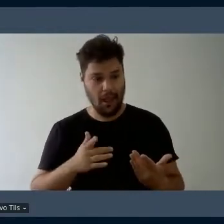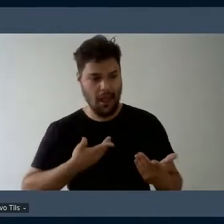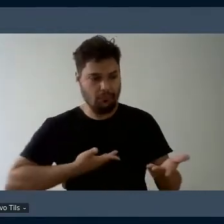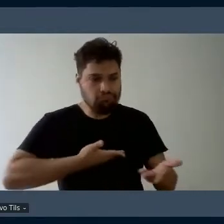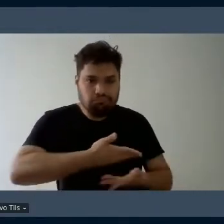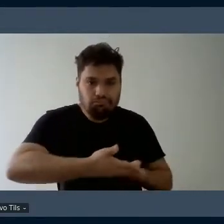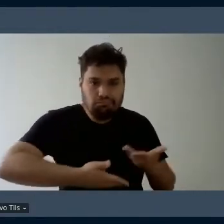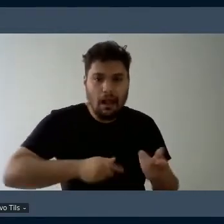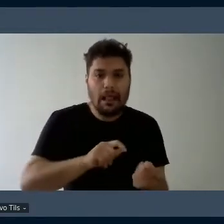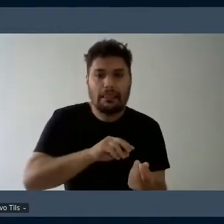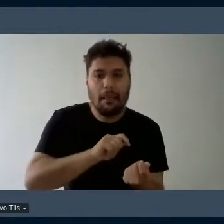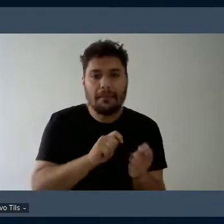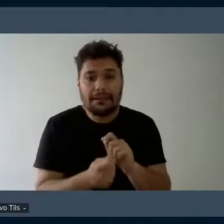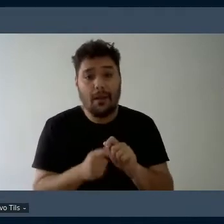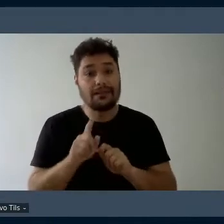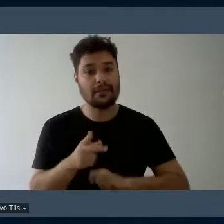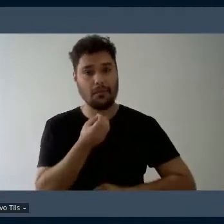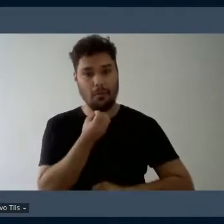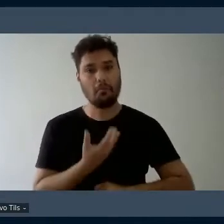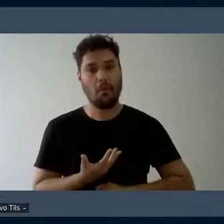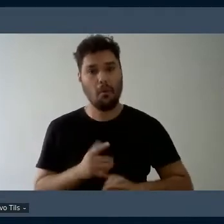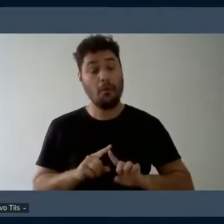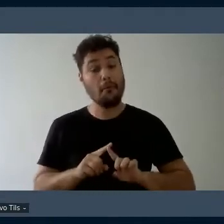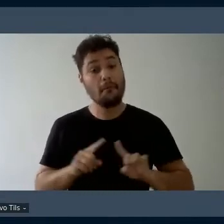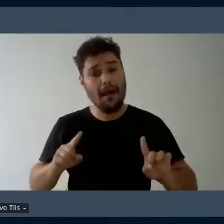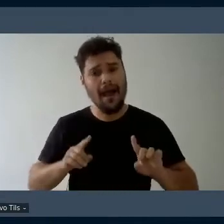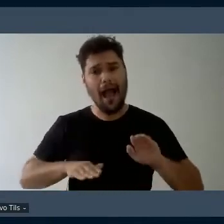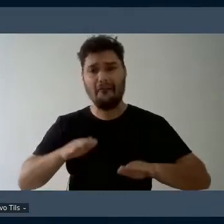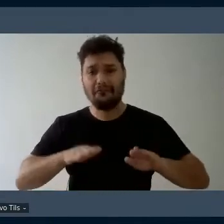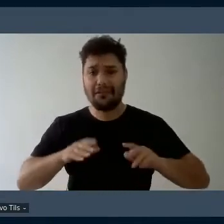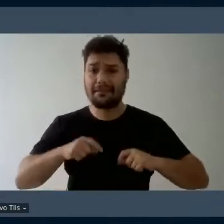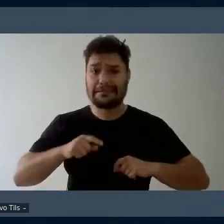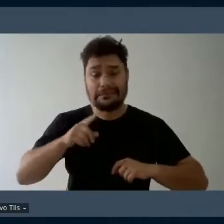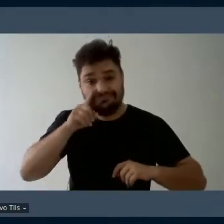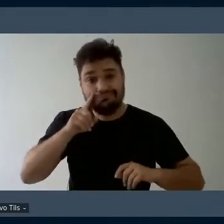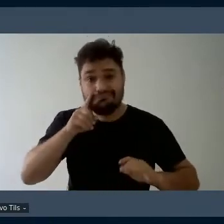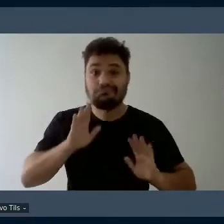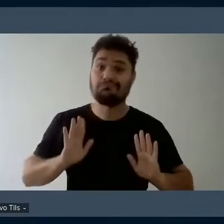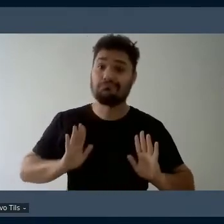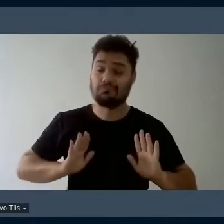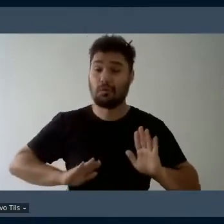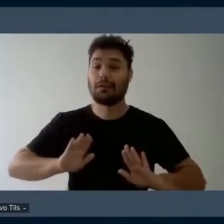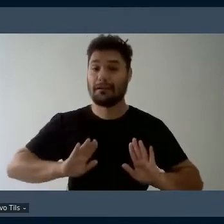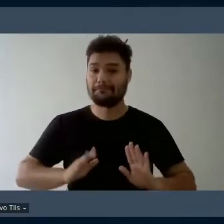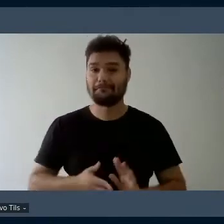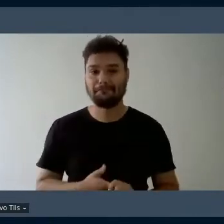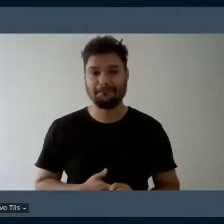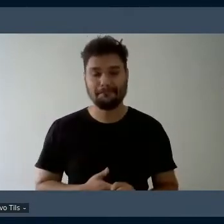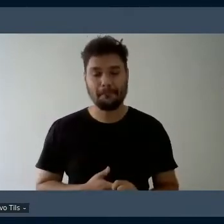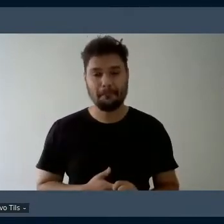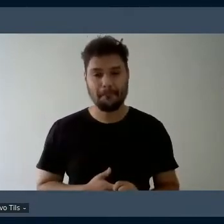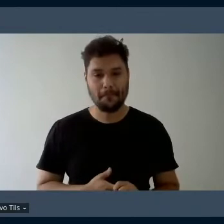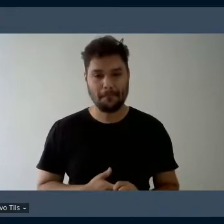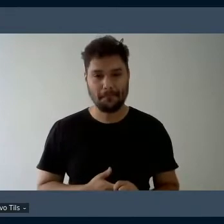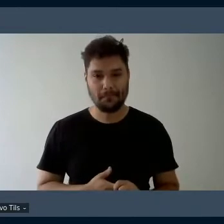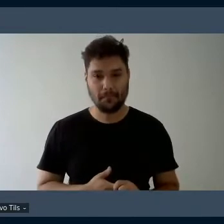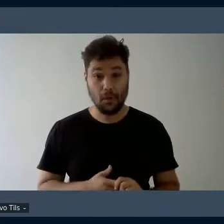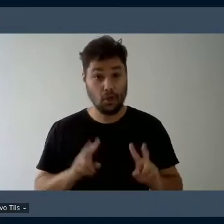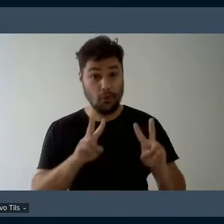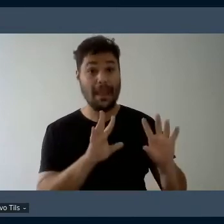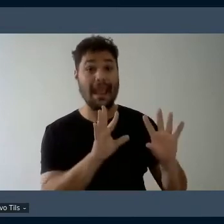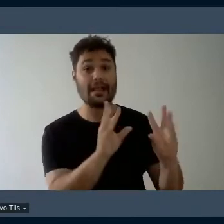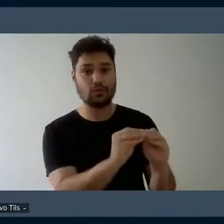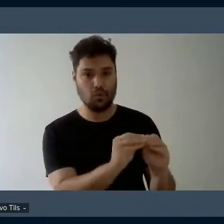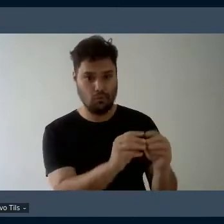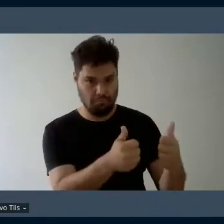mas, em alguns casos, pode se tornar perigosa também. E aí, é acerca do resumo, agora eu vou